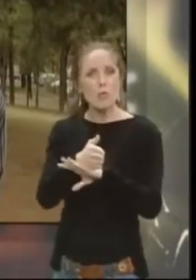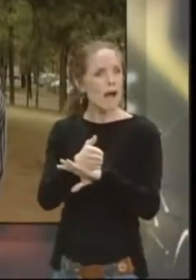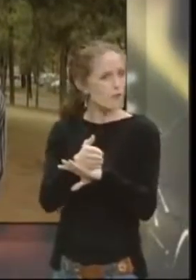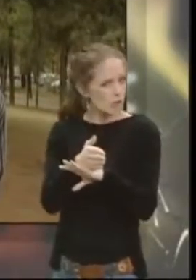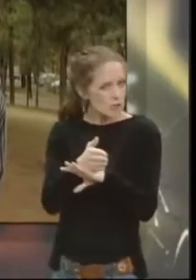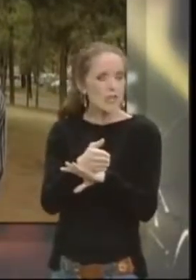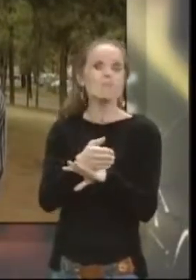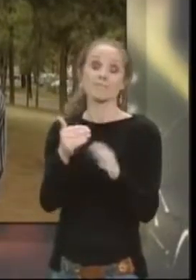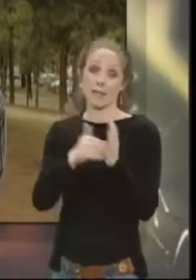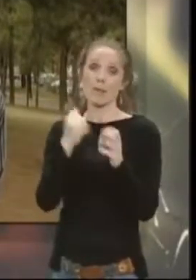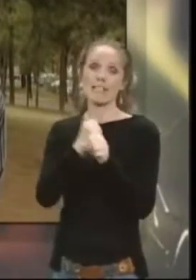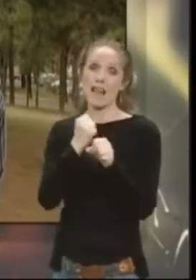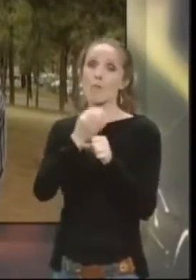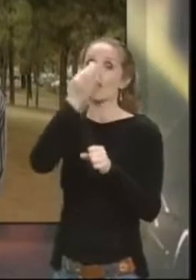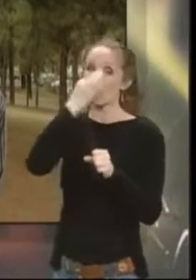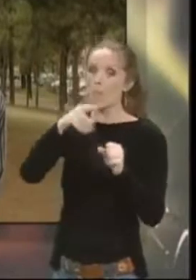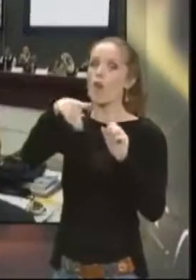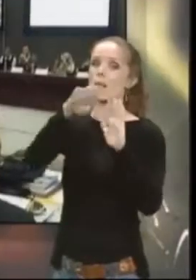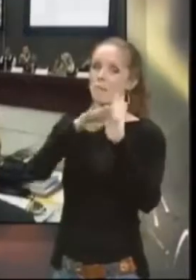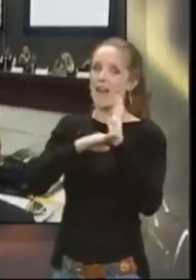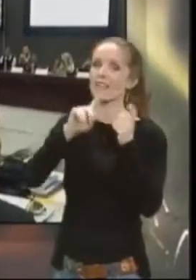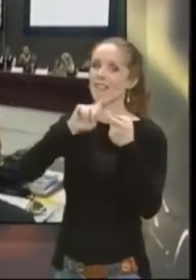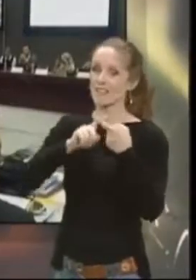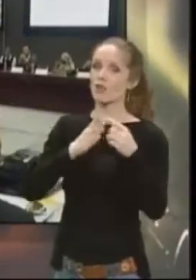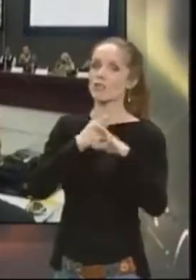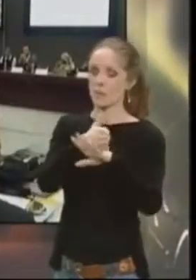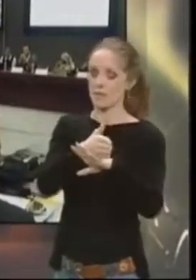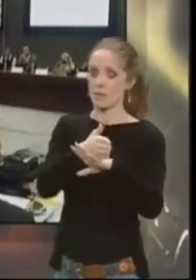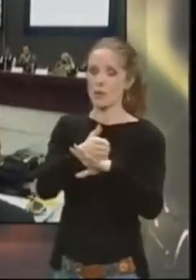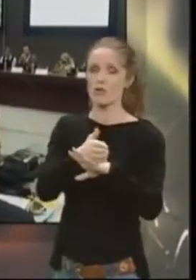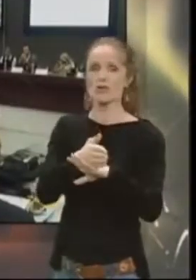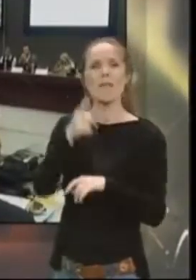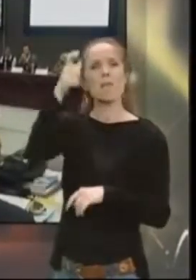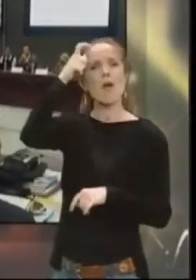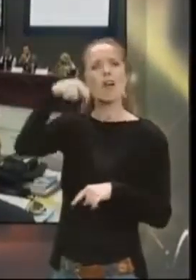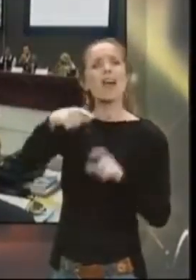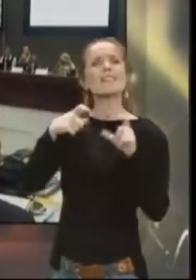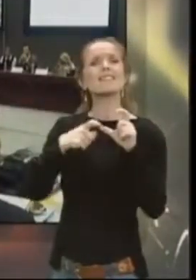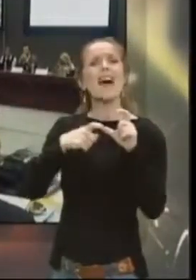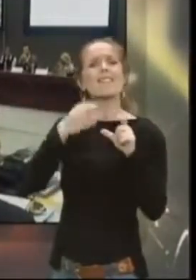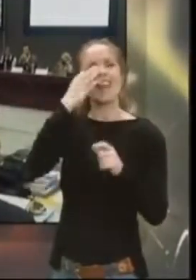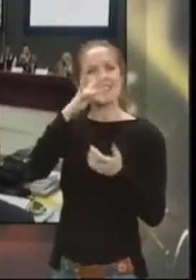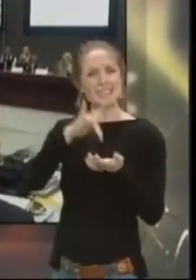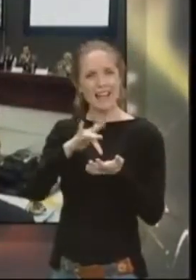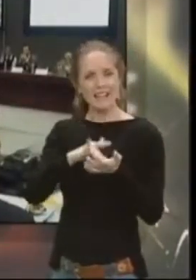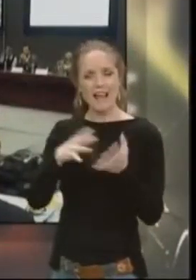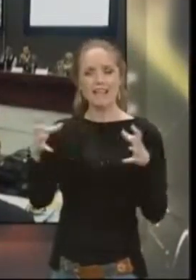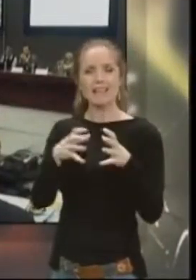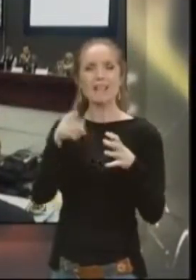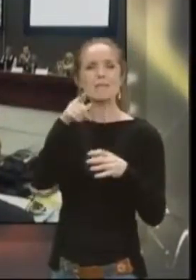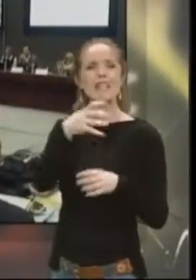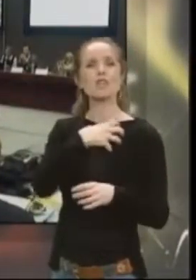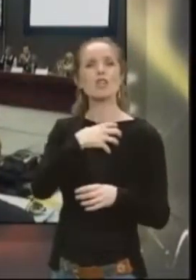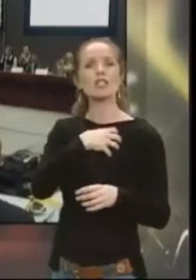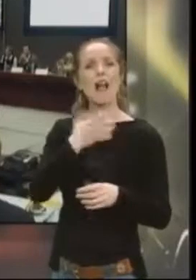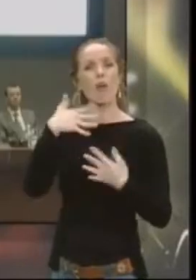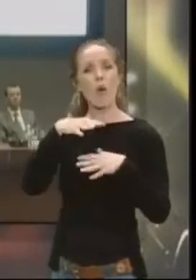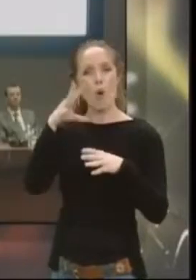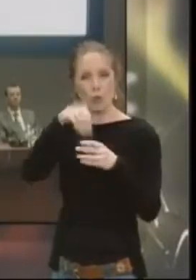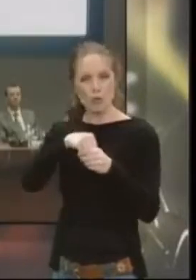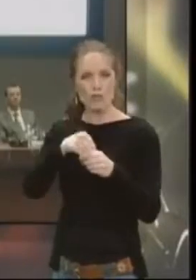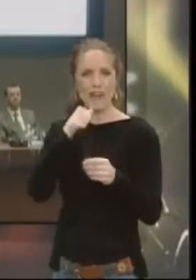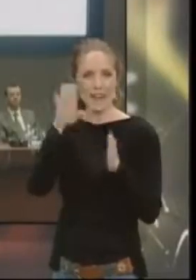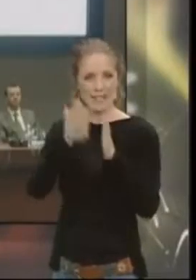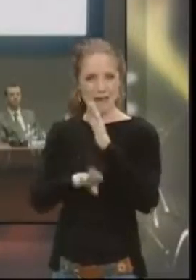pravilni koji uređuje ovu oblast. U Beogradskom Sava centru, tim za socijalno uključivanje i smanjenje siromaštva pri